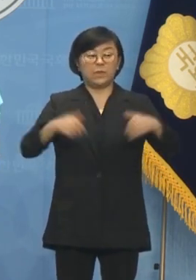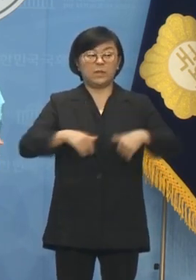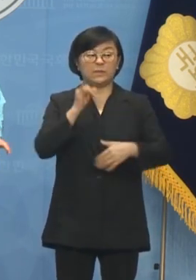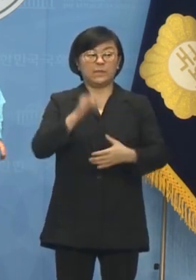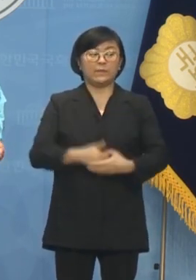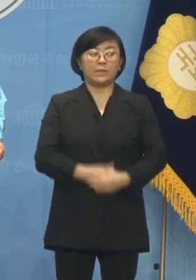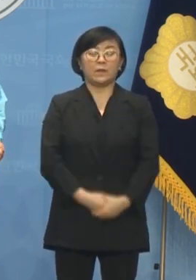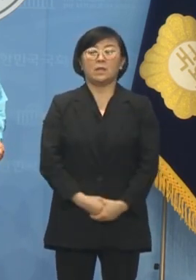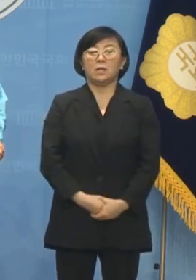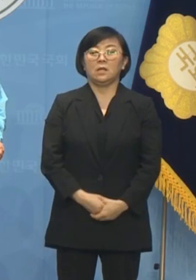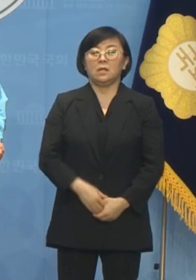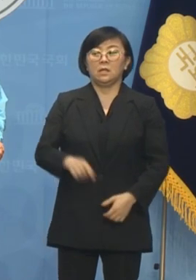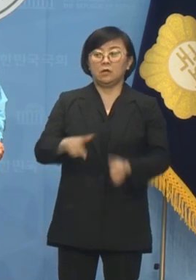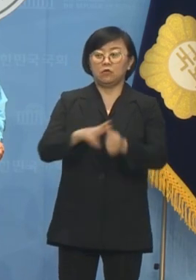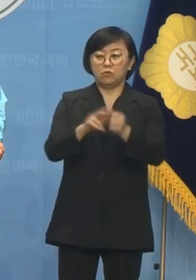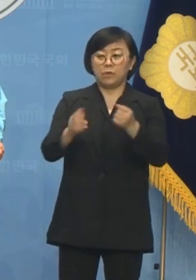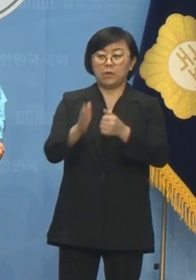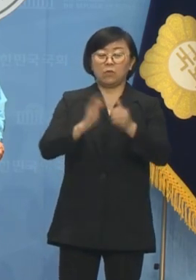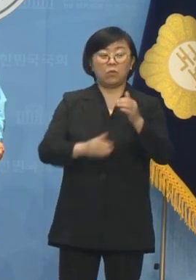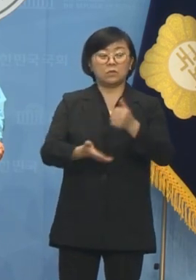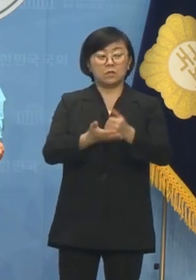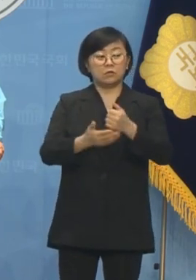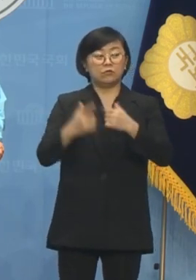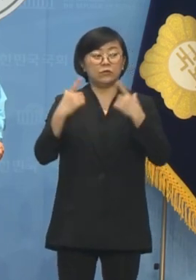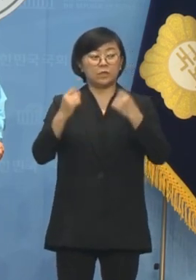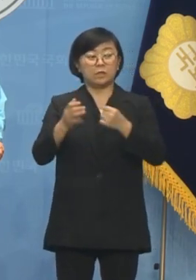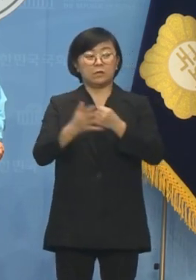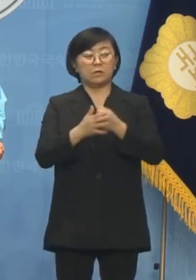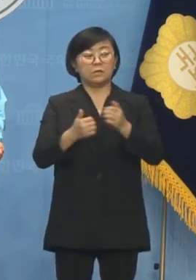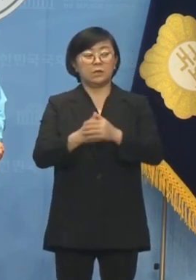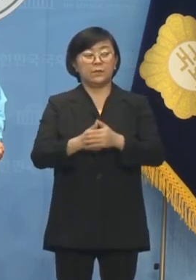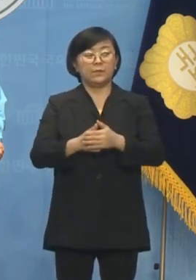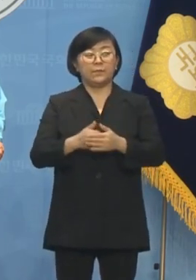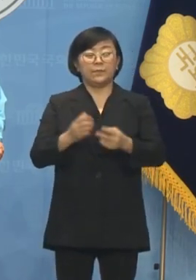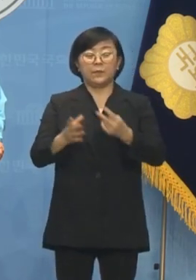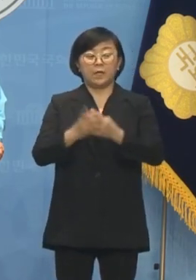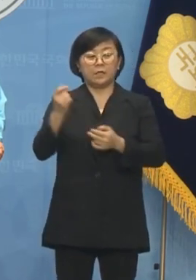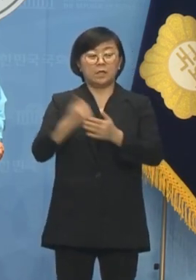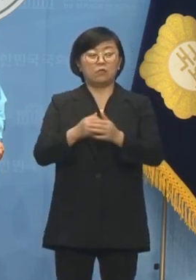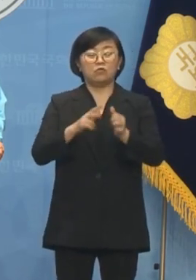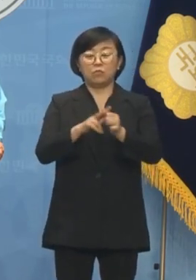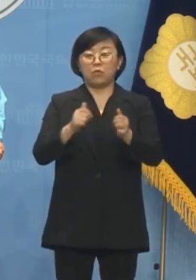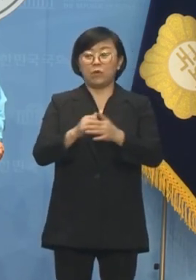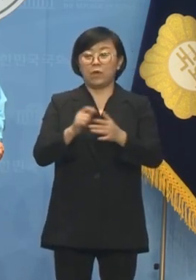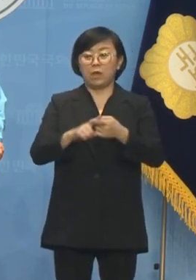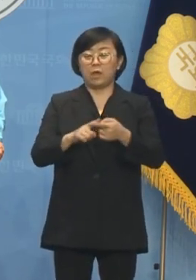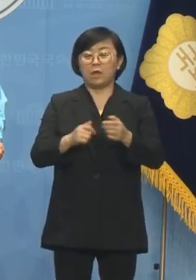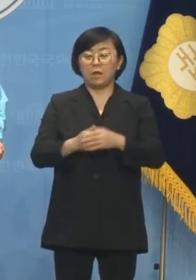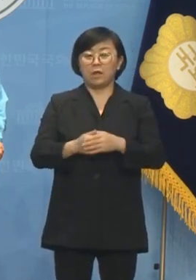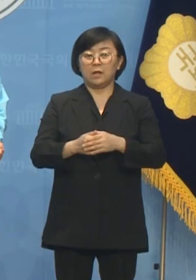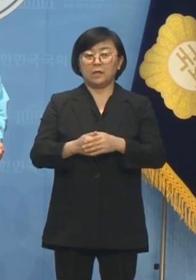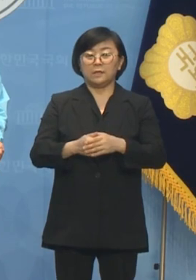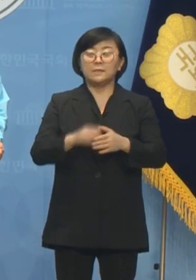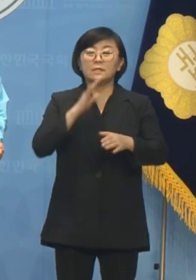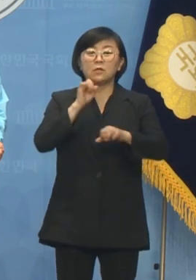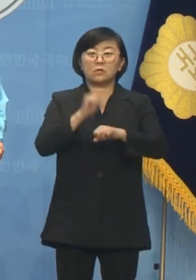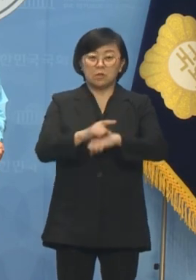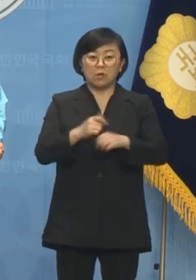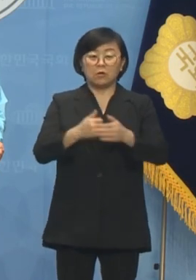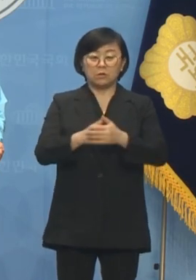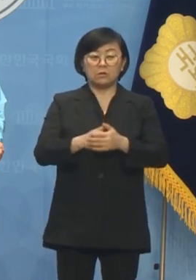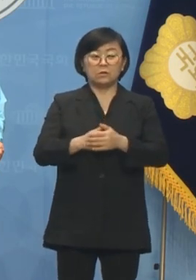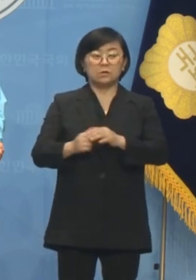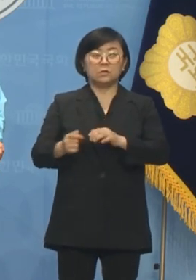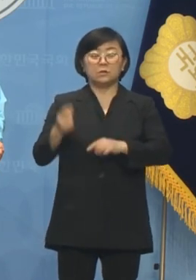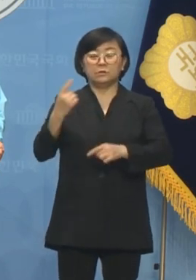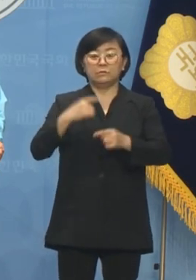합니다. 이런 후보의 공천을 유지하는 것은 단일화에 희생한 후보들의 진정성을 훼손하고 반윤석열